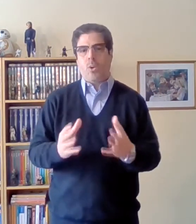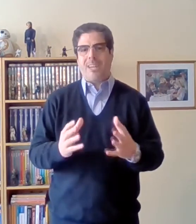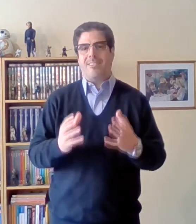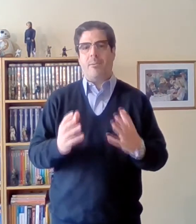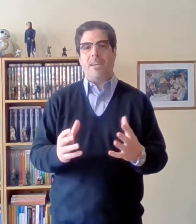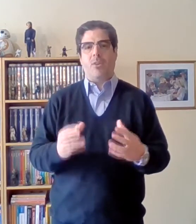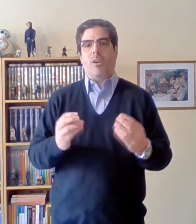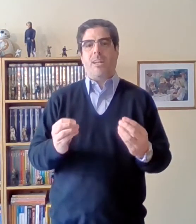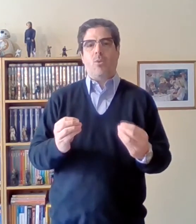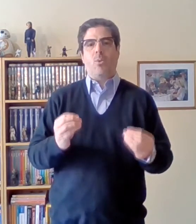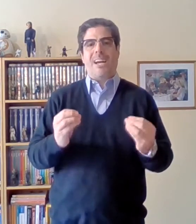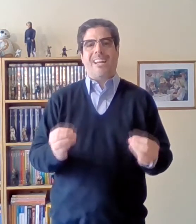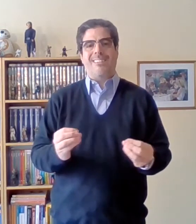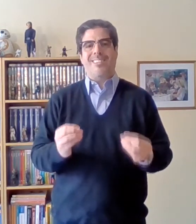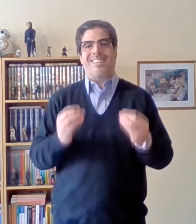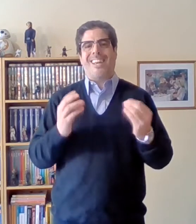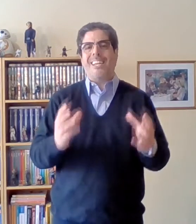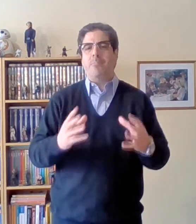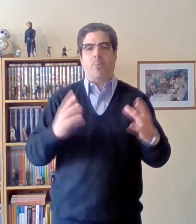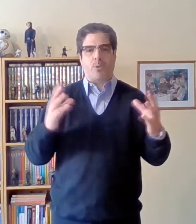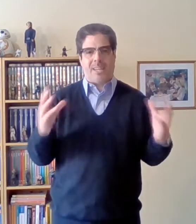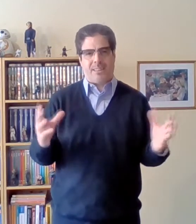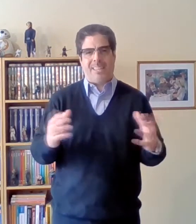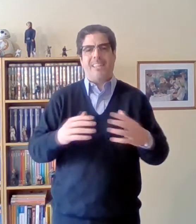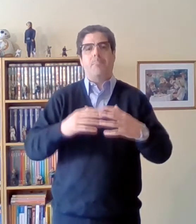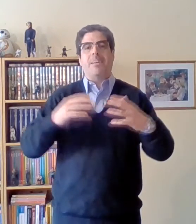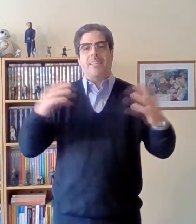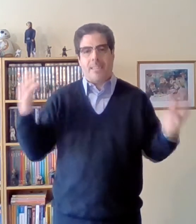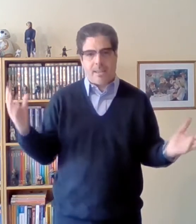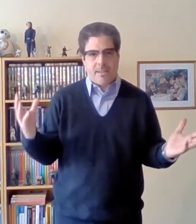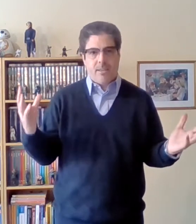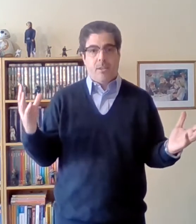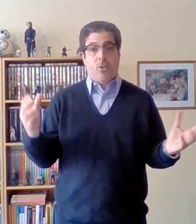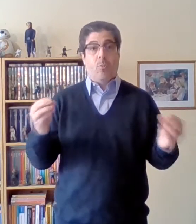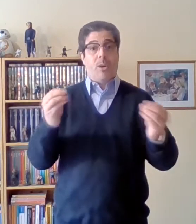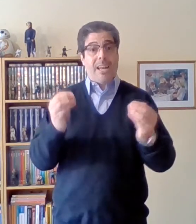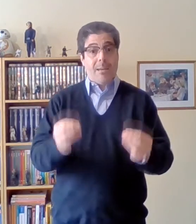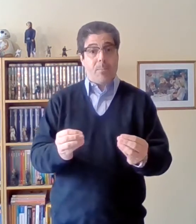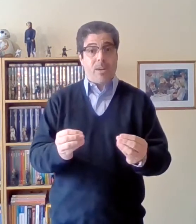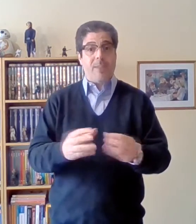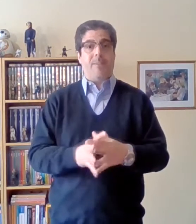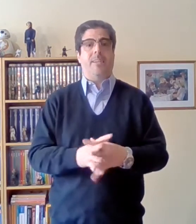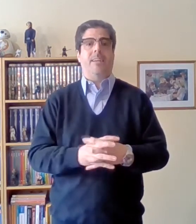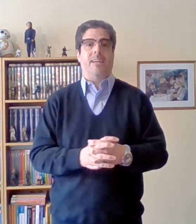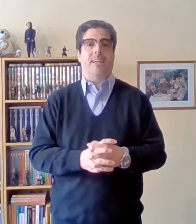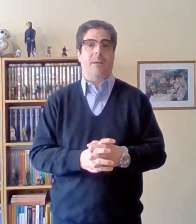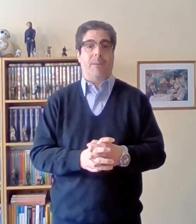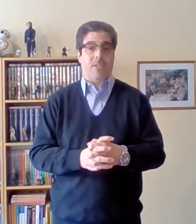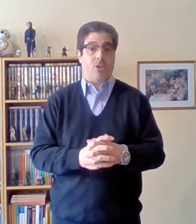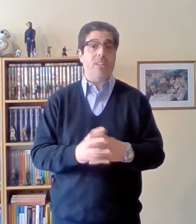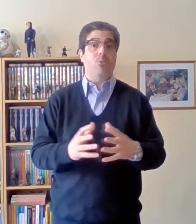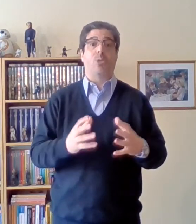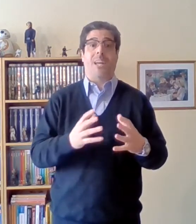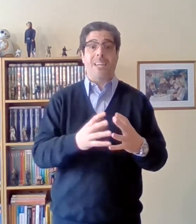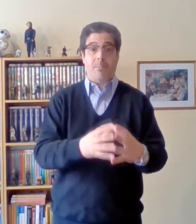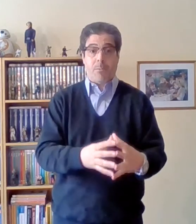se había logrado una ganancia tan importante tan desmedida como en la época en que apareció el industrialismo